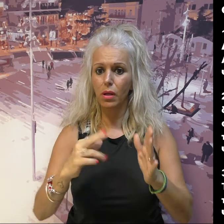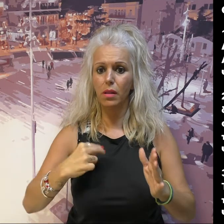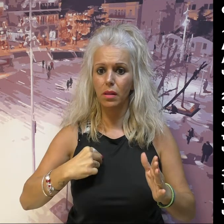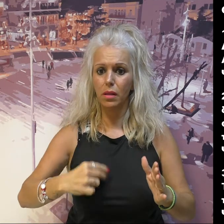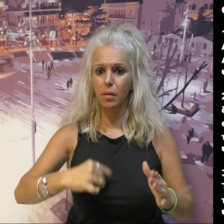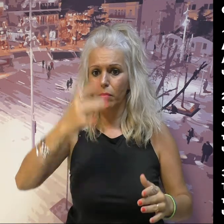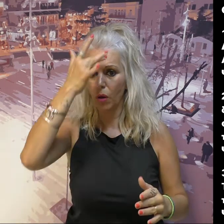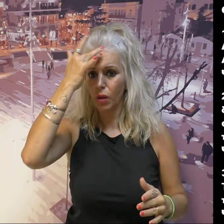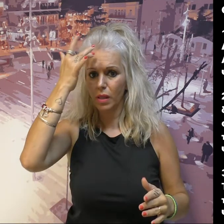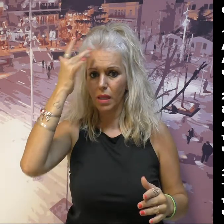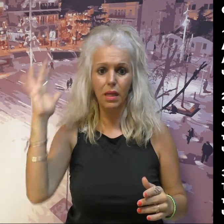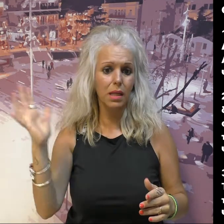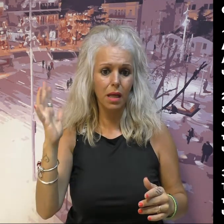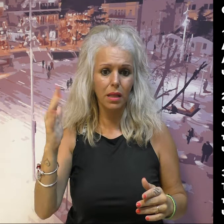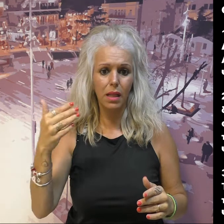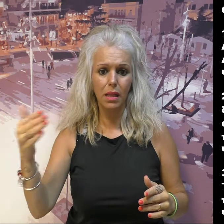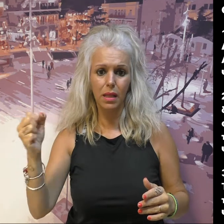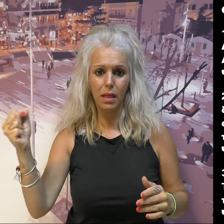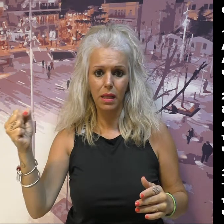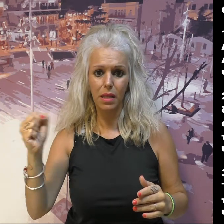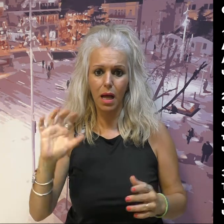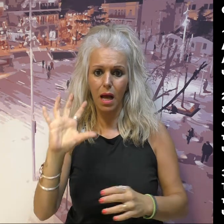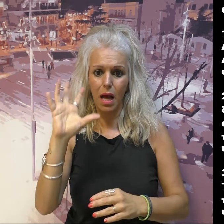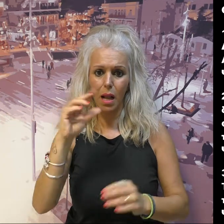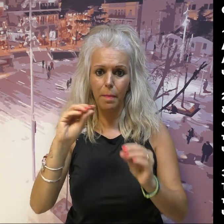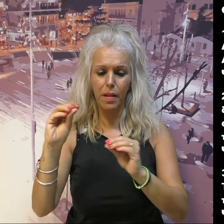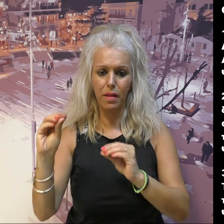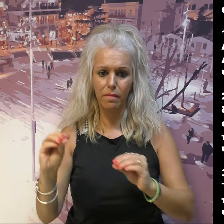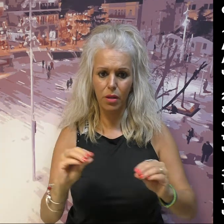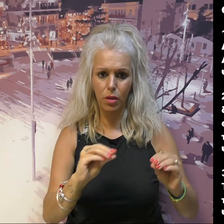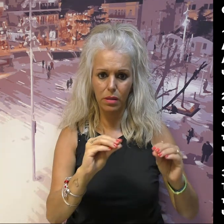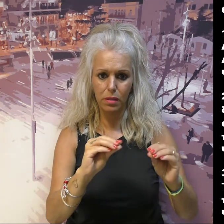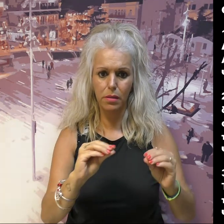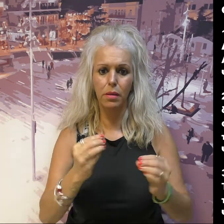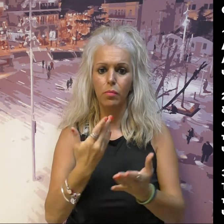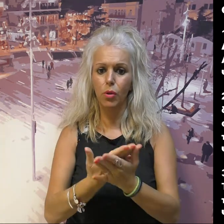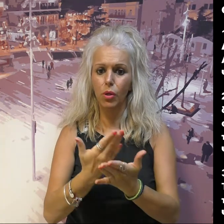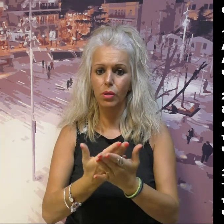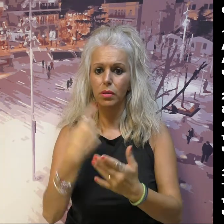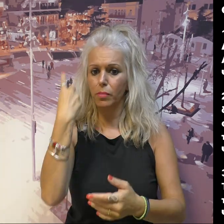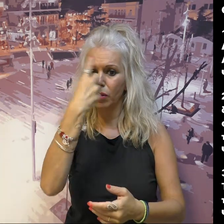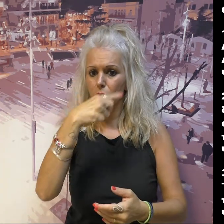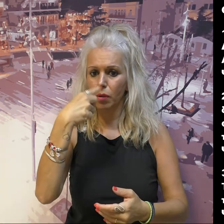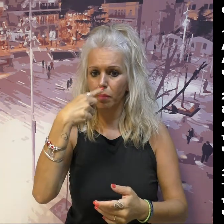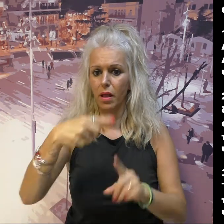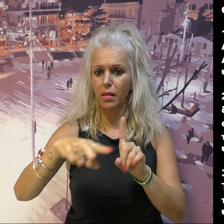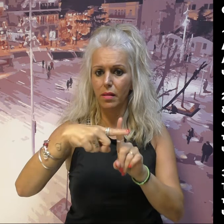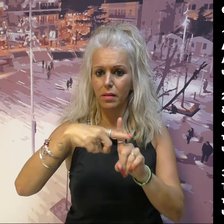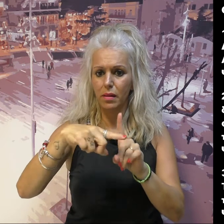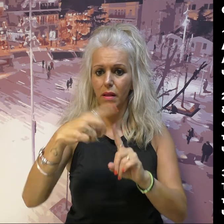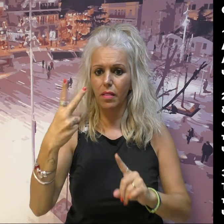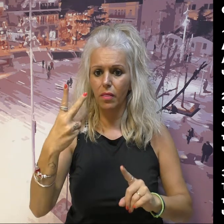Συζήτηση έγκριση της πρότασης Δήμου Κοζάνης για τη δίκαιη αναπτυξιακή μετάβαση. Ψηφίστηκε κατά πλειοψηφία. 2.